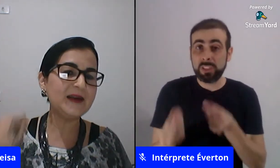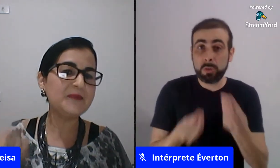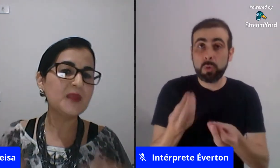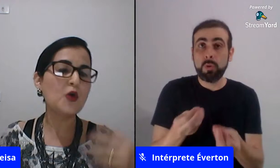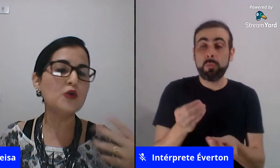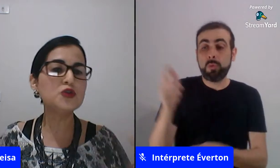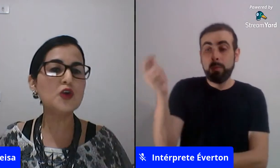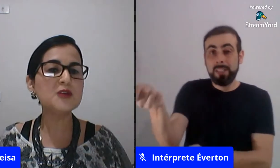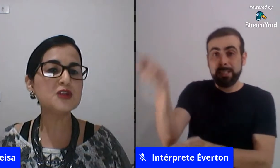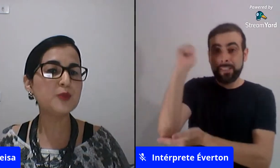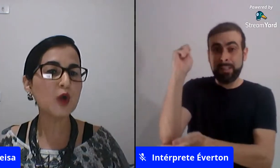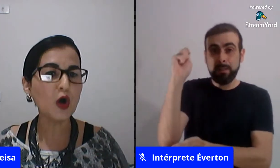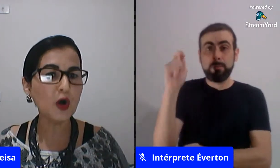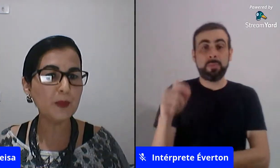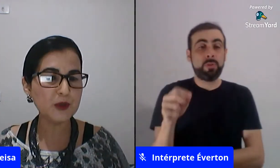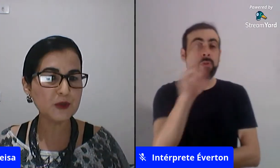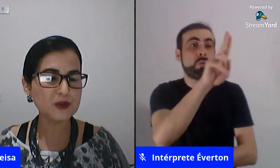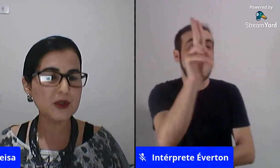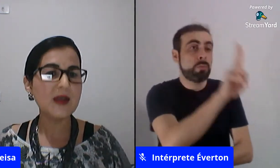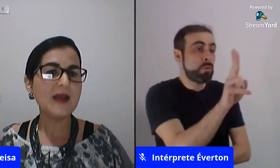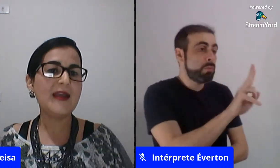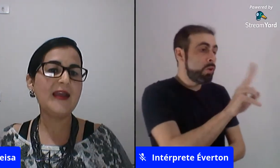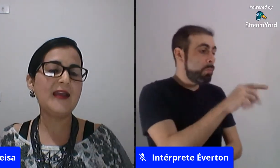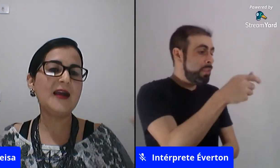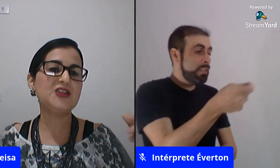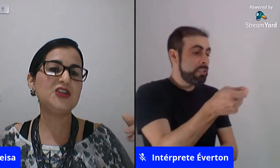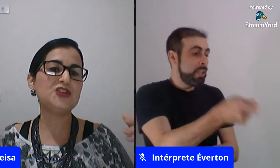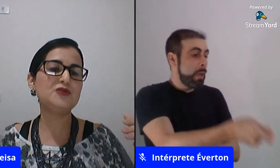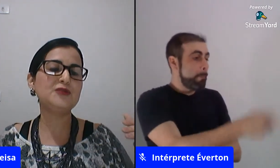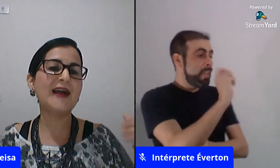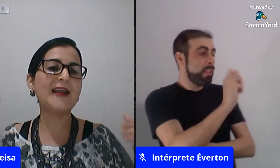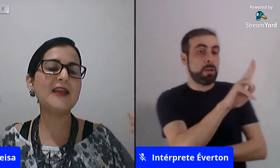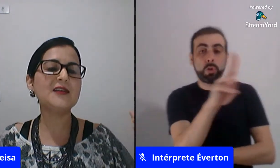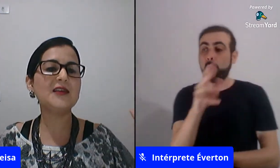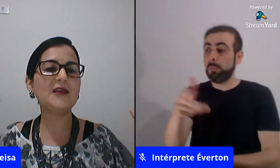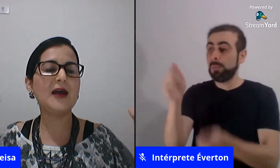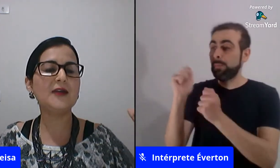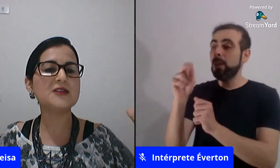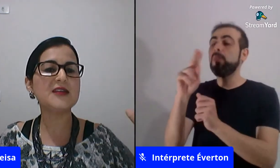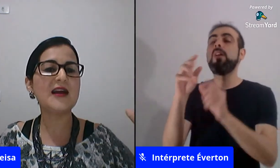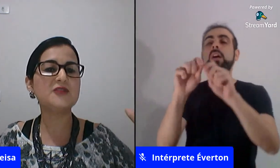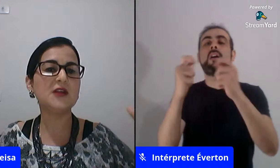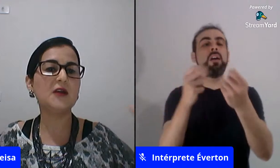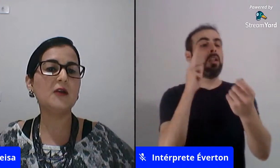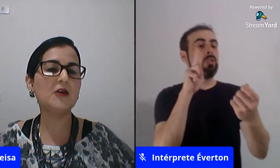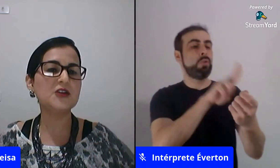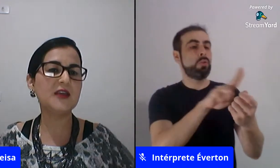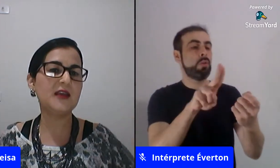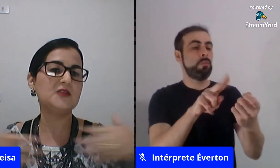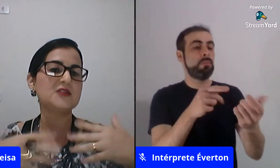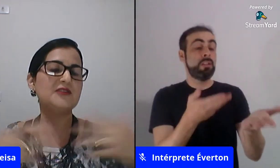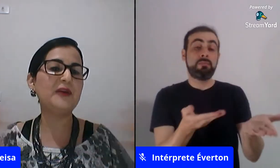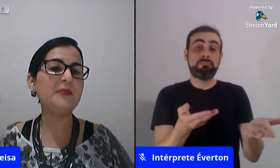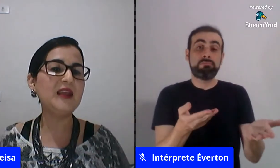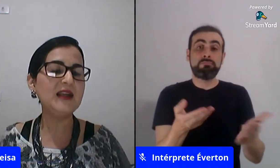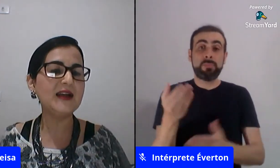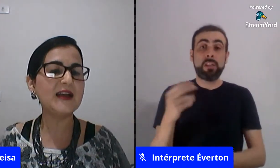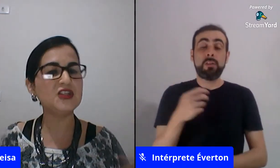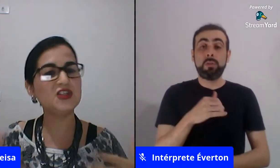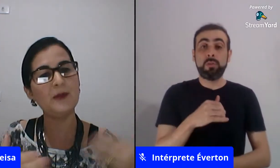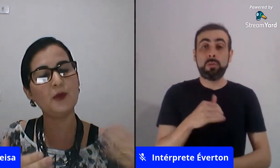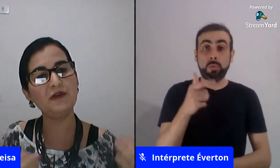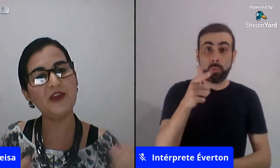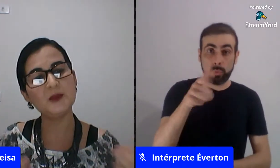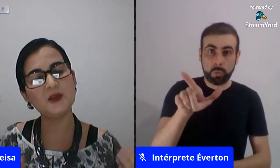pescaria com os nomes próprios a gente estudar quem a nossa árvore genealógica que é a nossa família